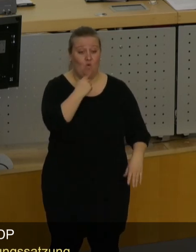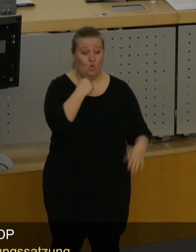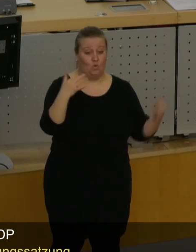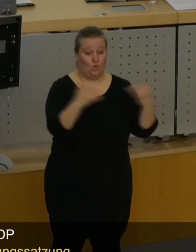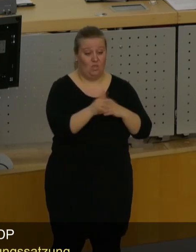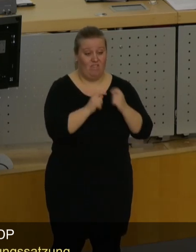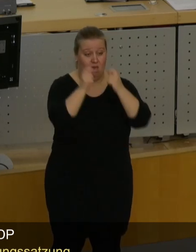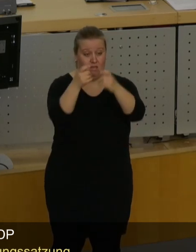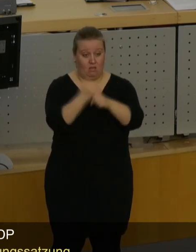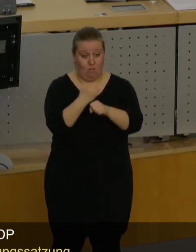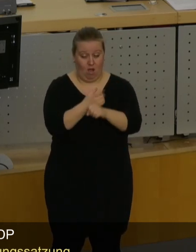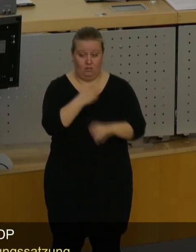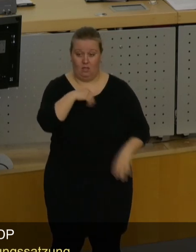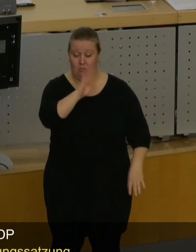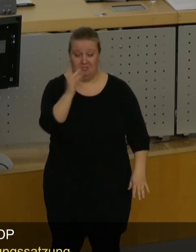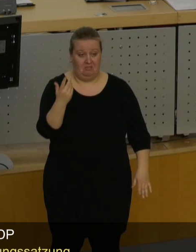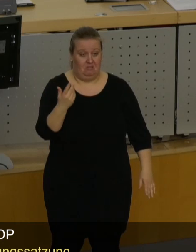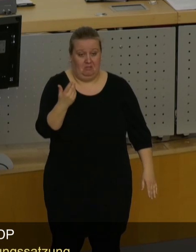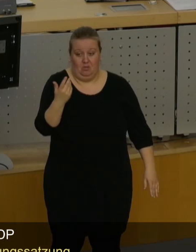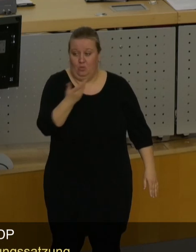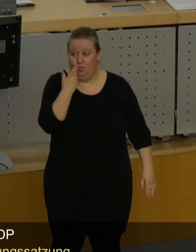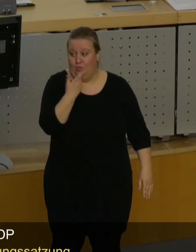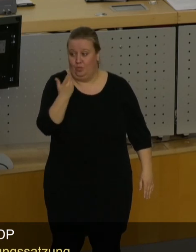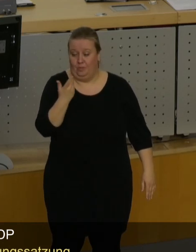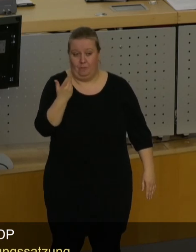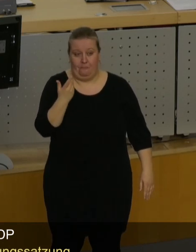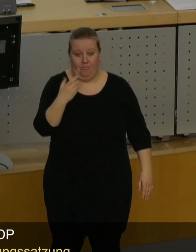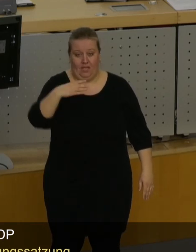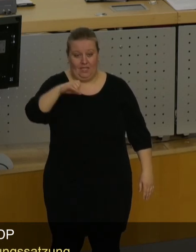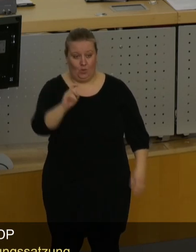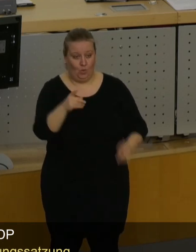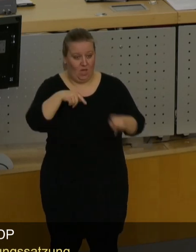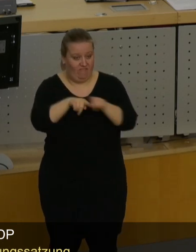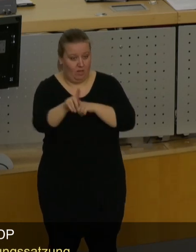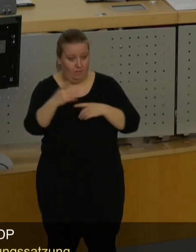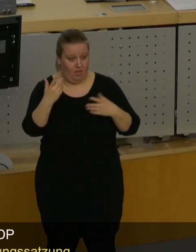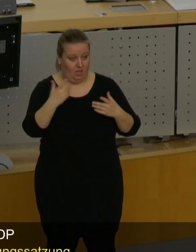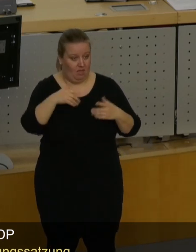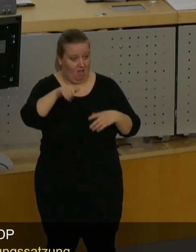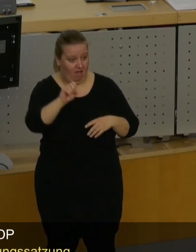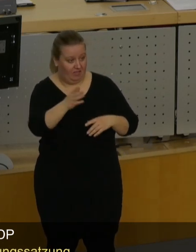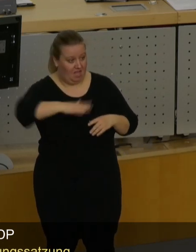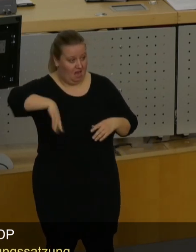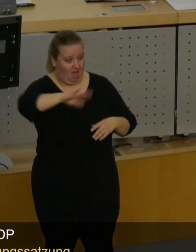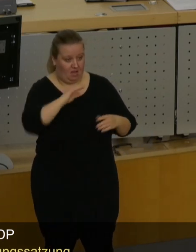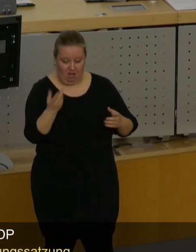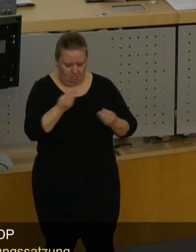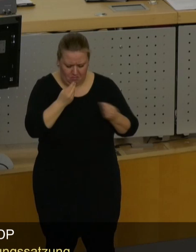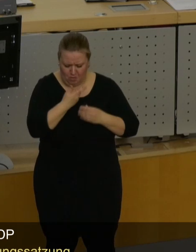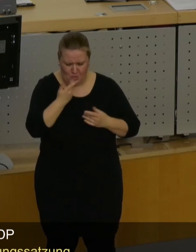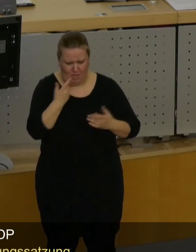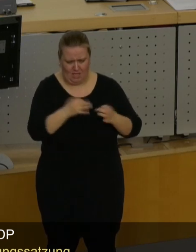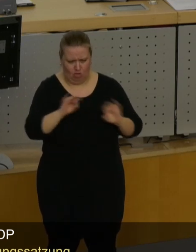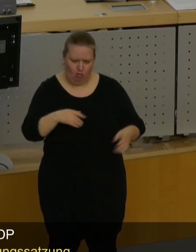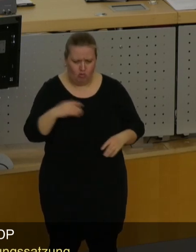-Grün einen Antrag gemacht haben, Sie haben sich gar nicht mit dem CDU, FDP, AfD-Lager befasst. Sie haben